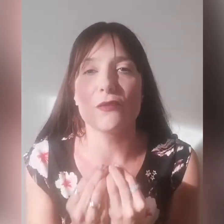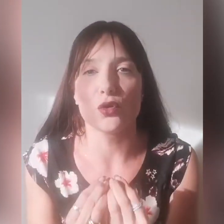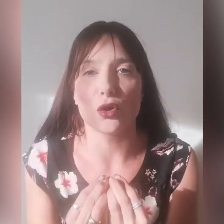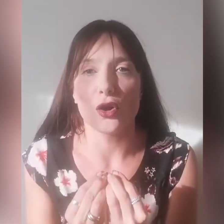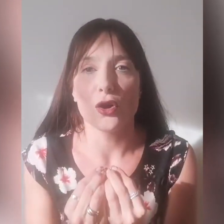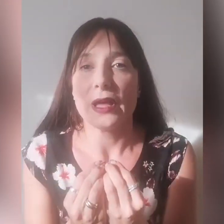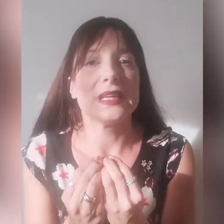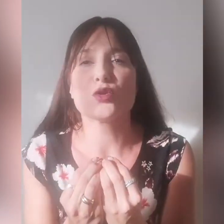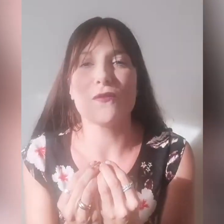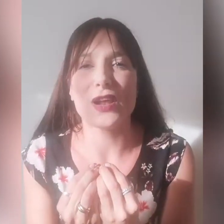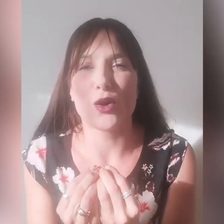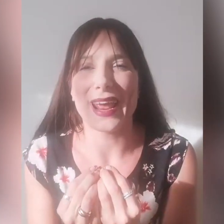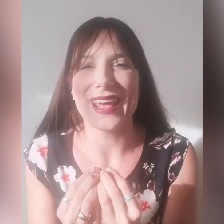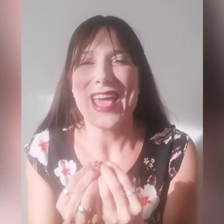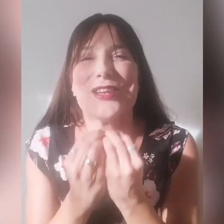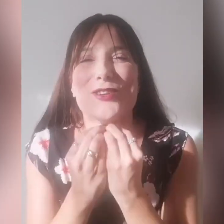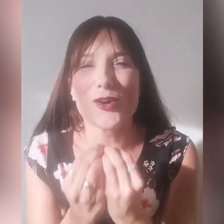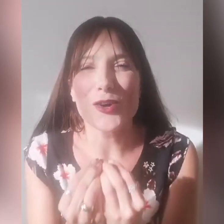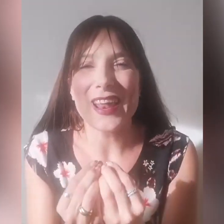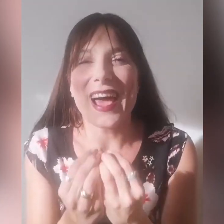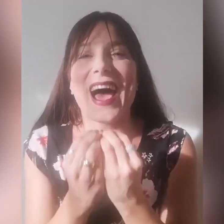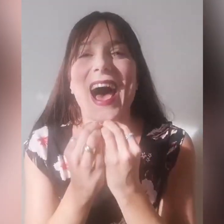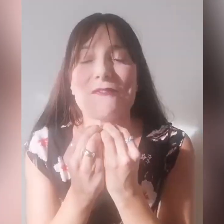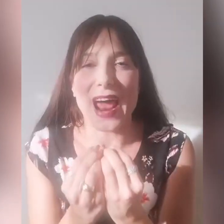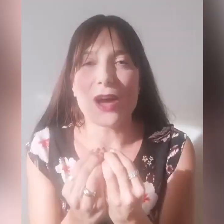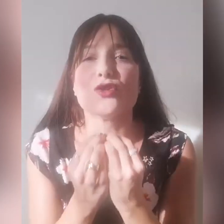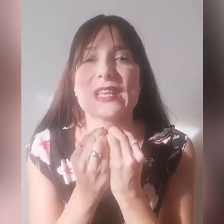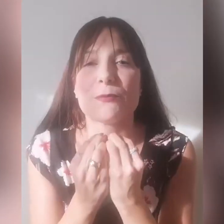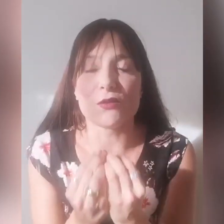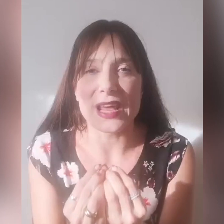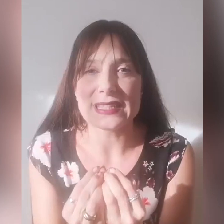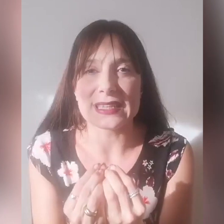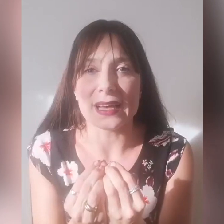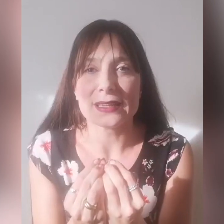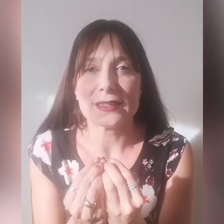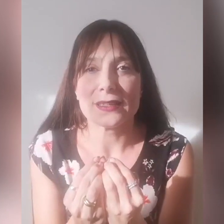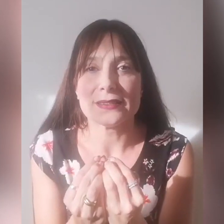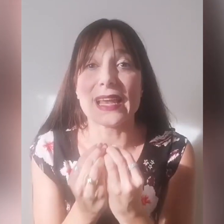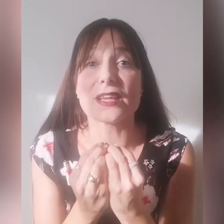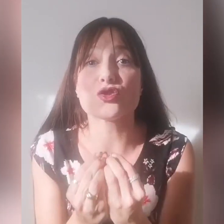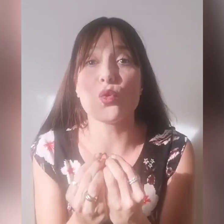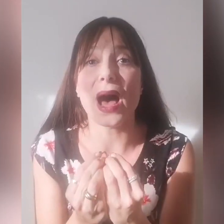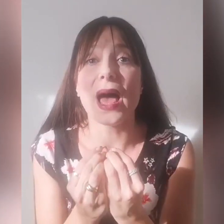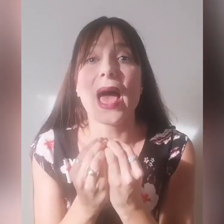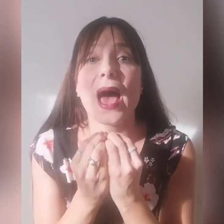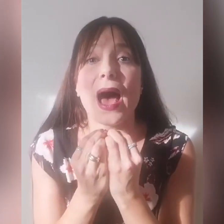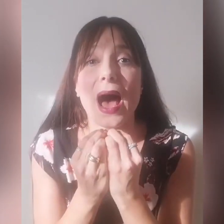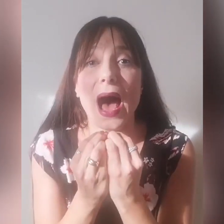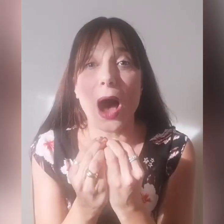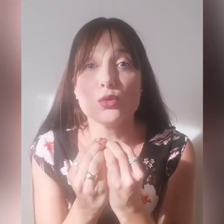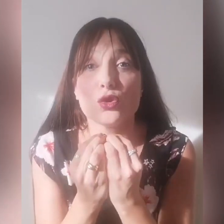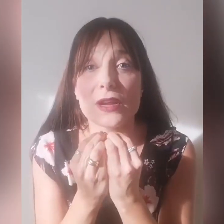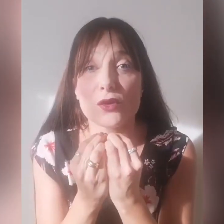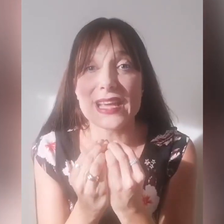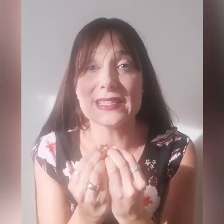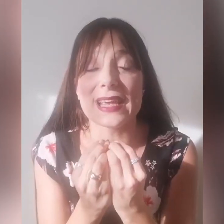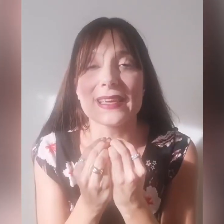valore, non avrà consapevolezza della sua autorevolezza in